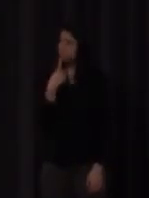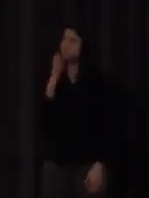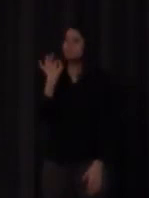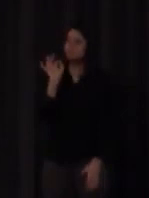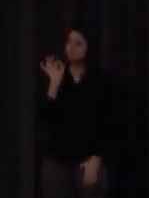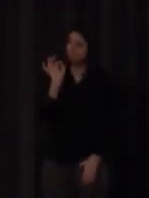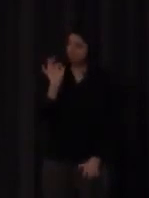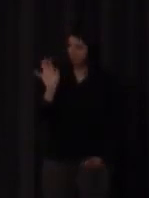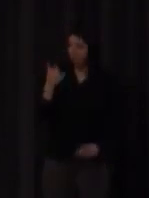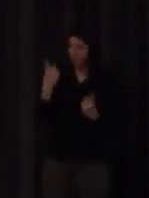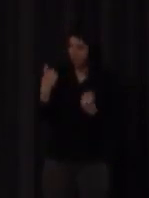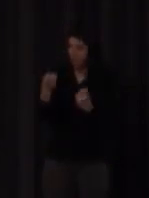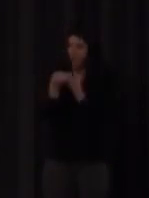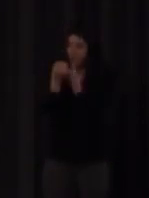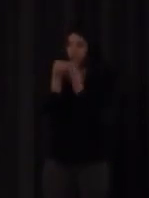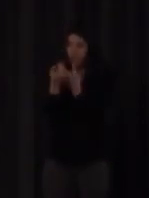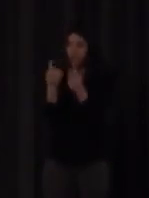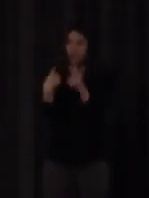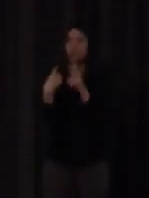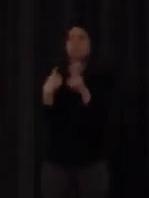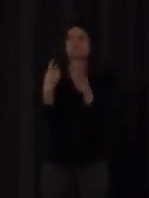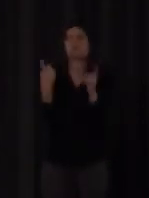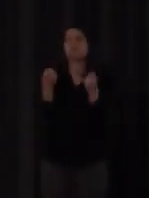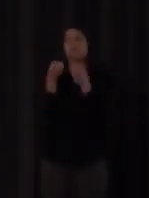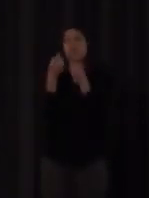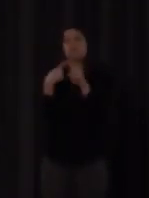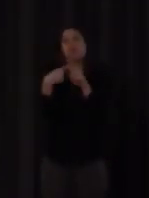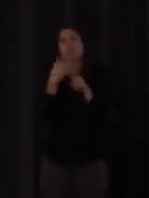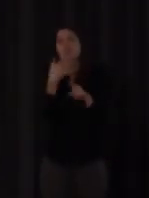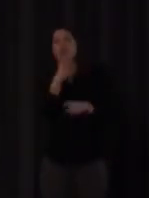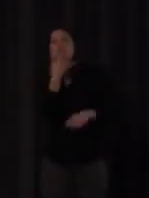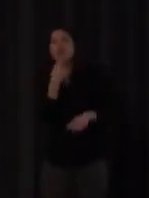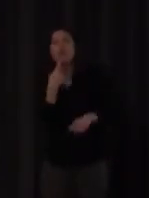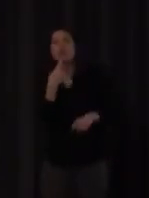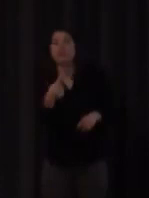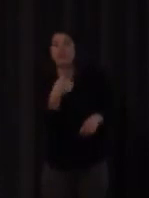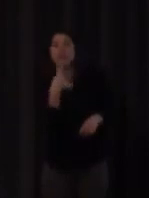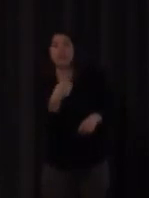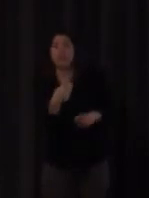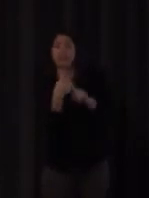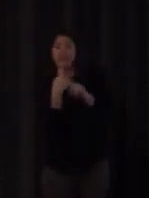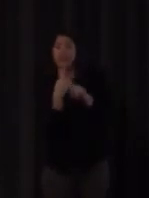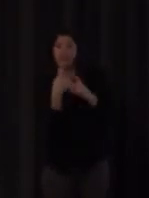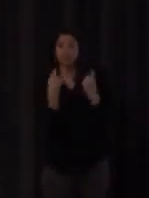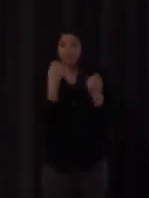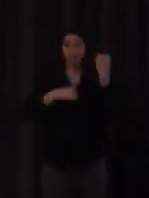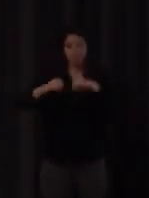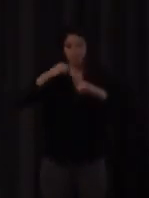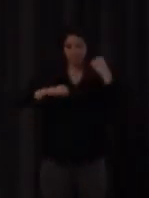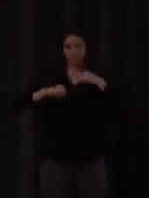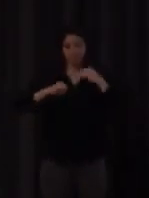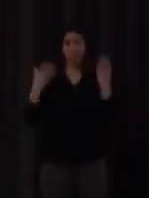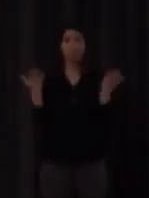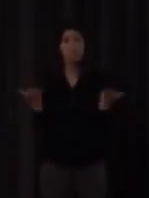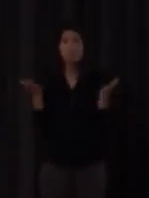porque hablo del signo por ejemplo decir me falta escribir el movimiento pero cuando alguien lee en SEA con soltura el movimiento ya no lo lee